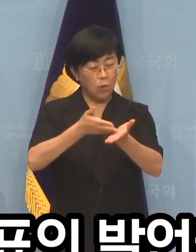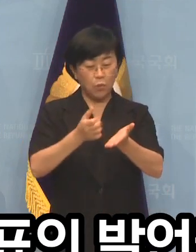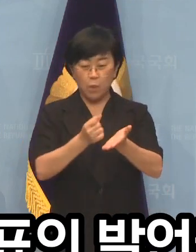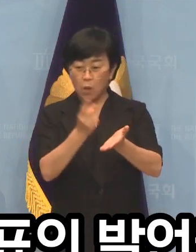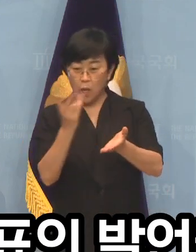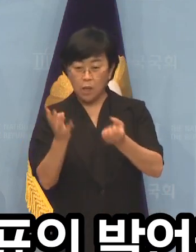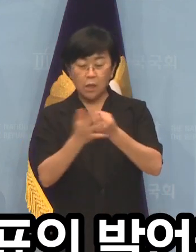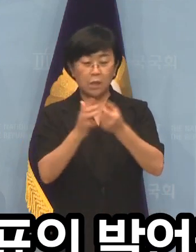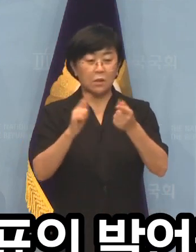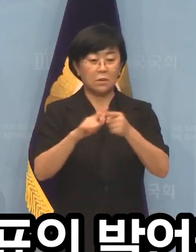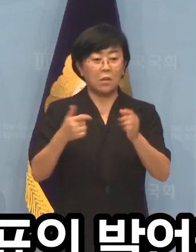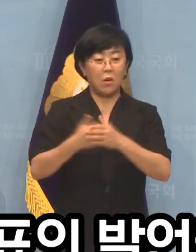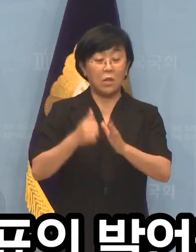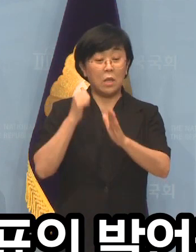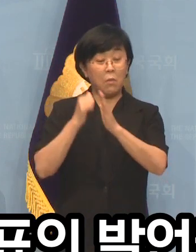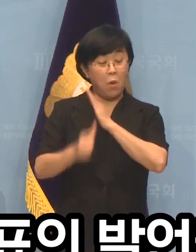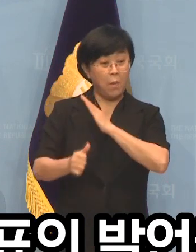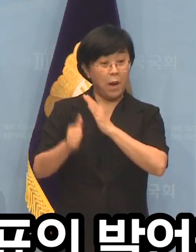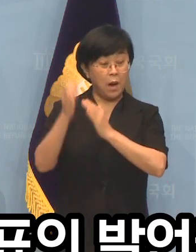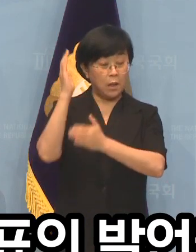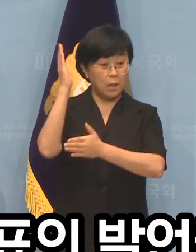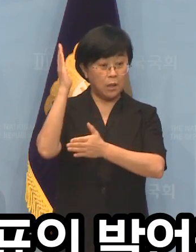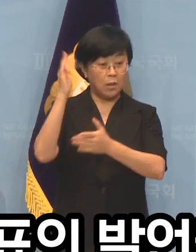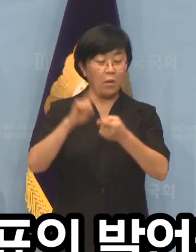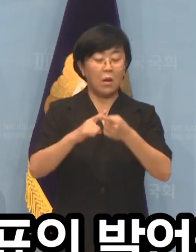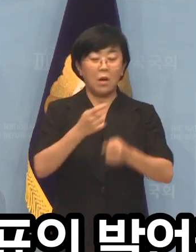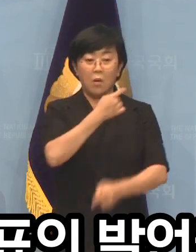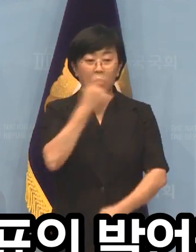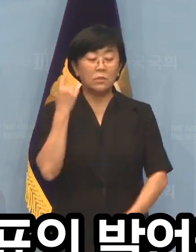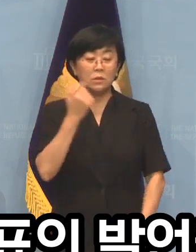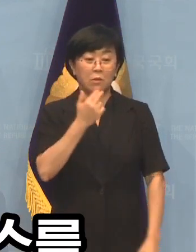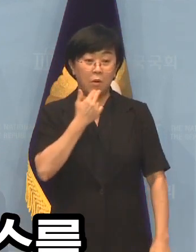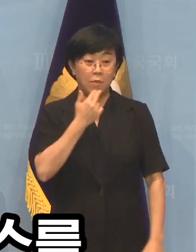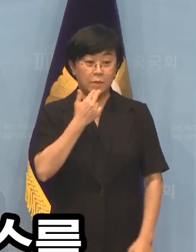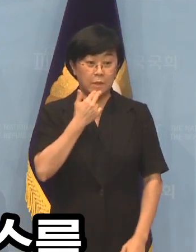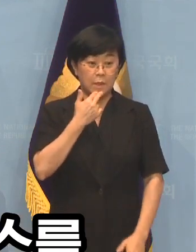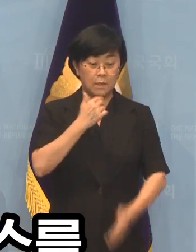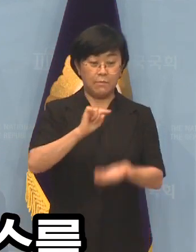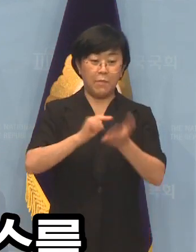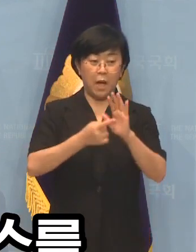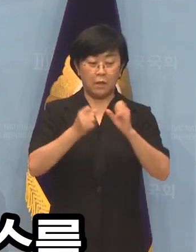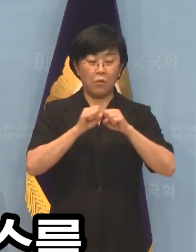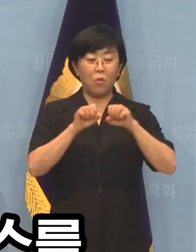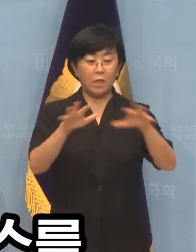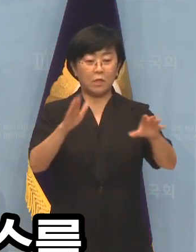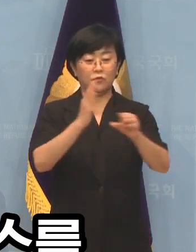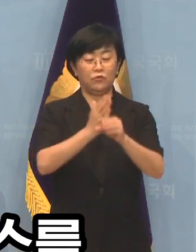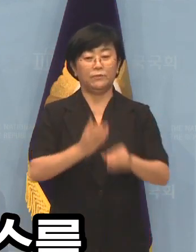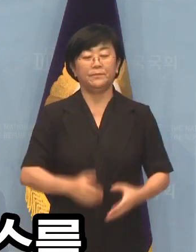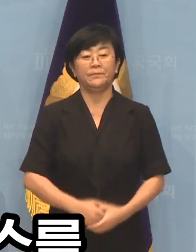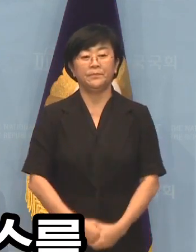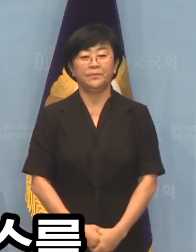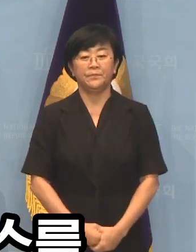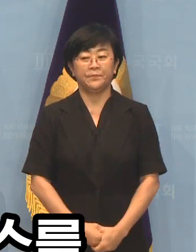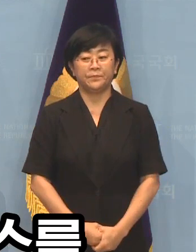김기현 원내대표의 발언을 검증 없이 받았으며 가짜뉴스를 확산시키고 있습니다.